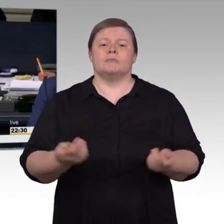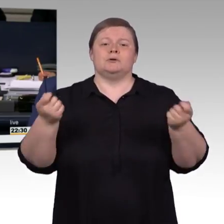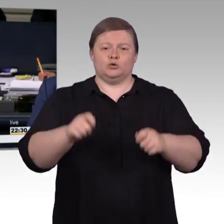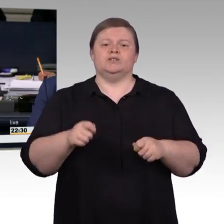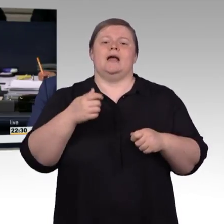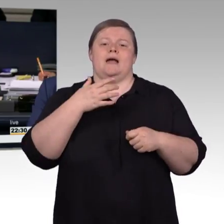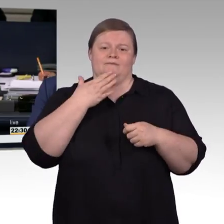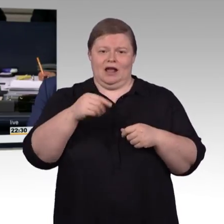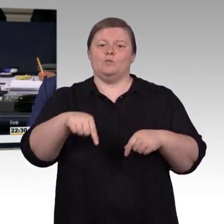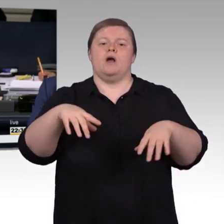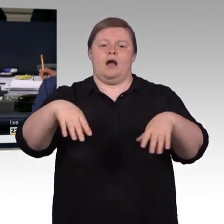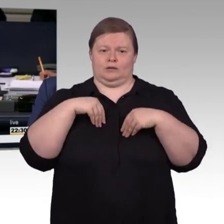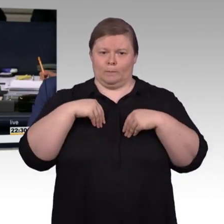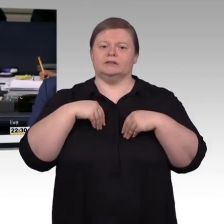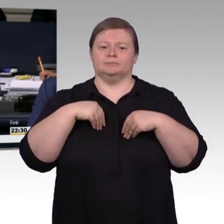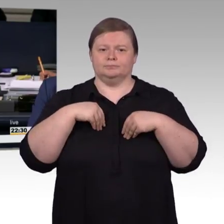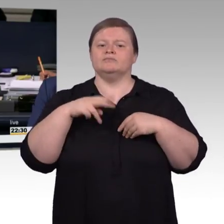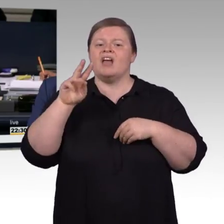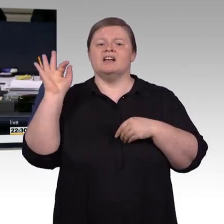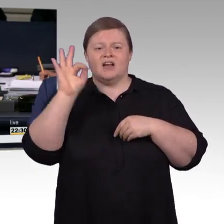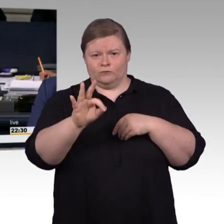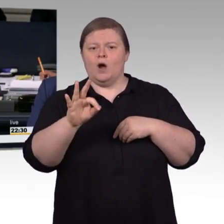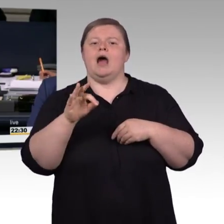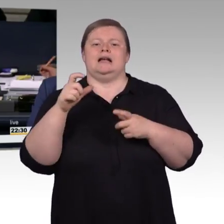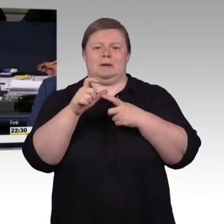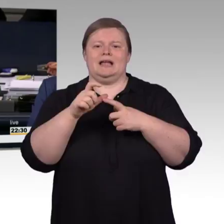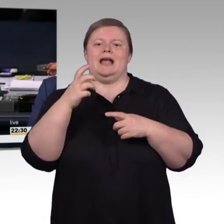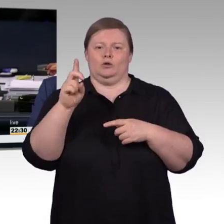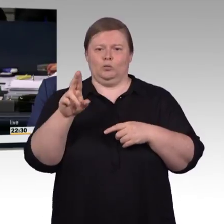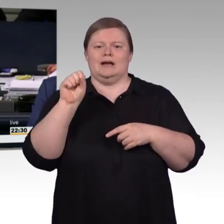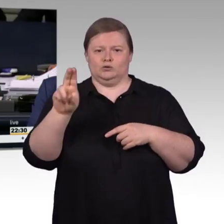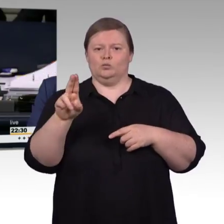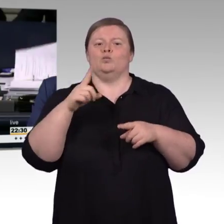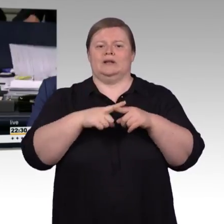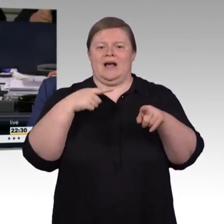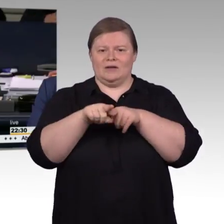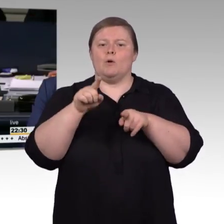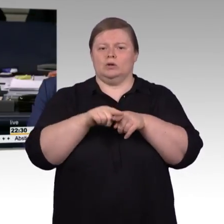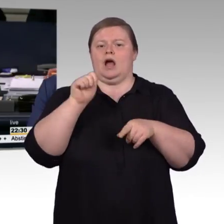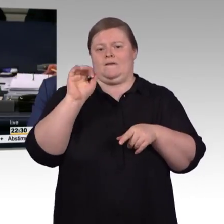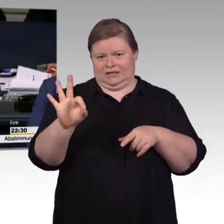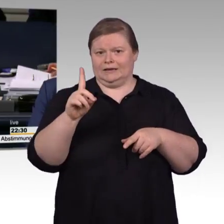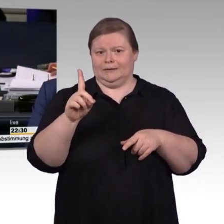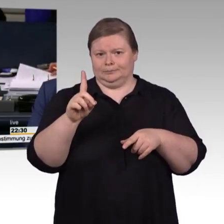CSU, die FDP und die AfD. Dagegen war die Fraktion der Linken und Bündnis 90 die Grünen.